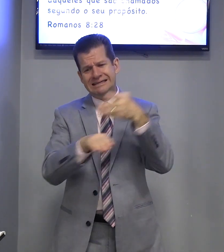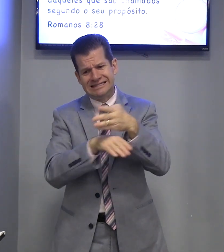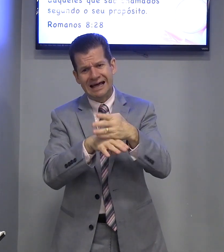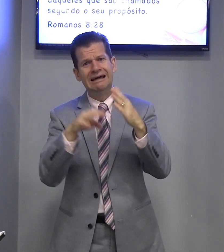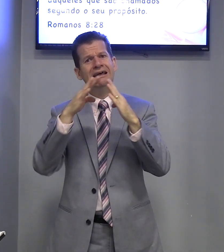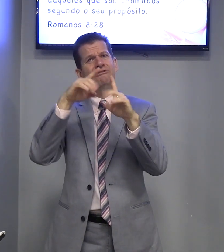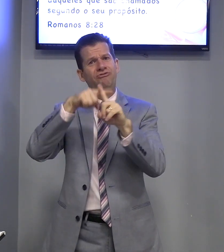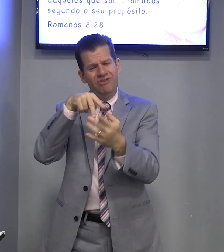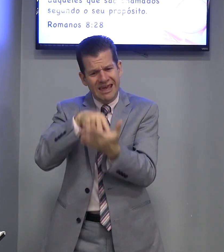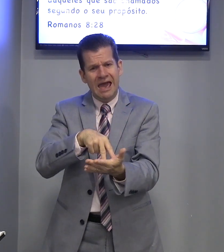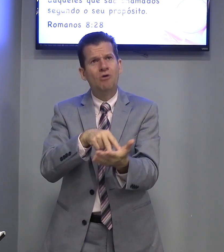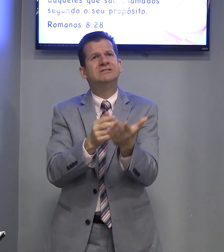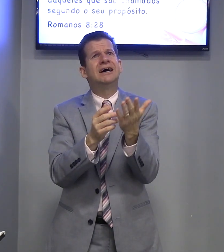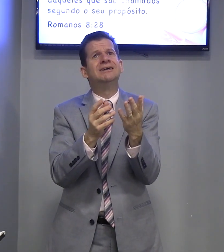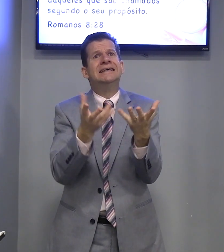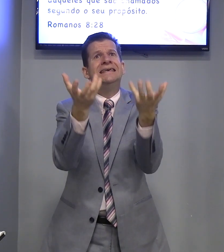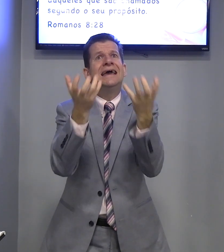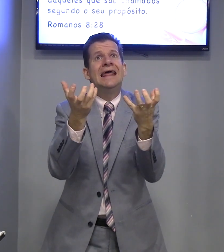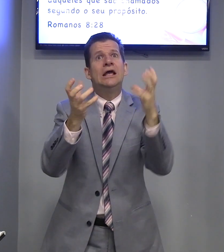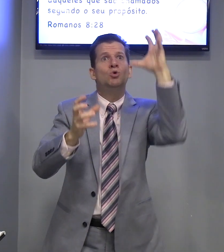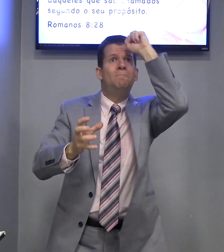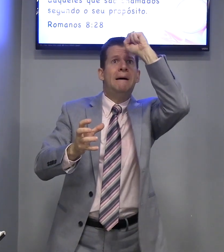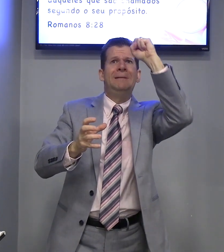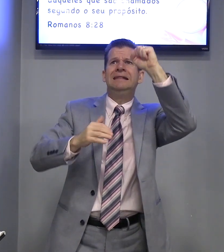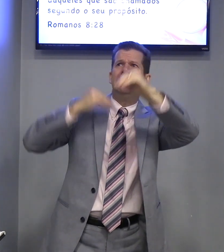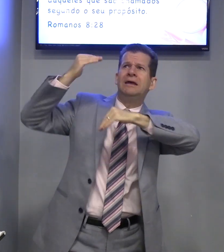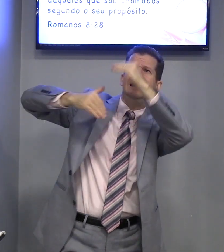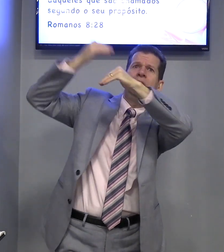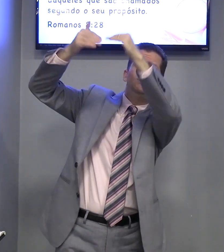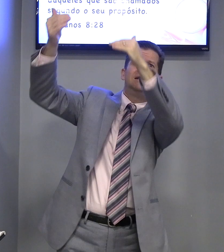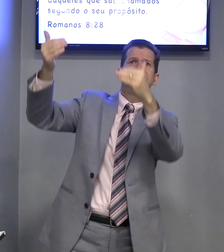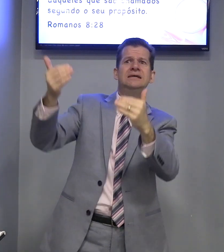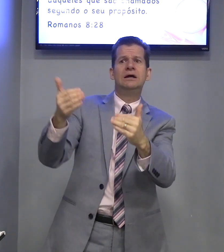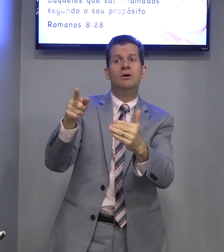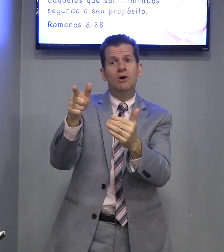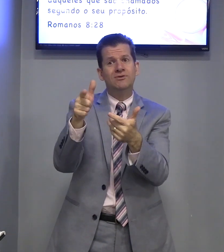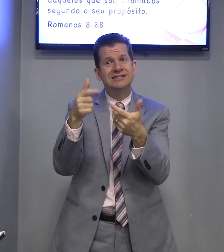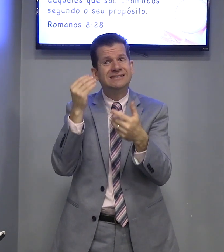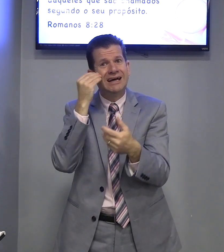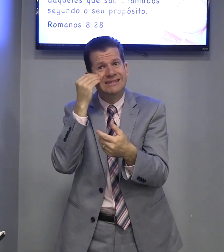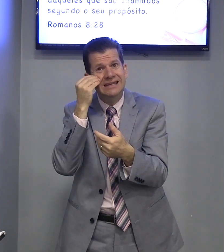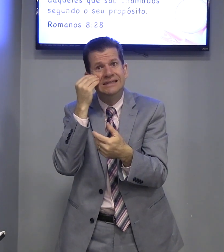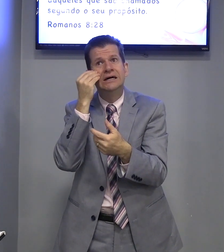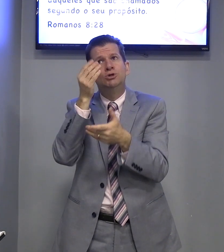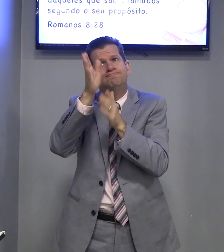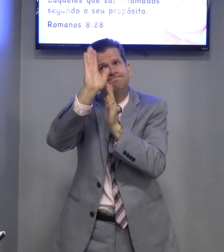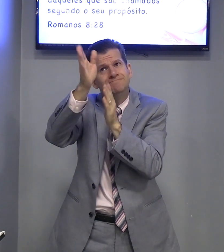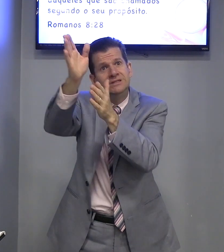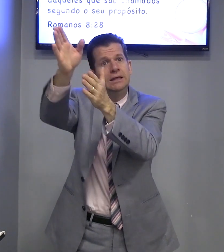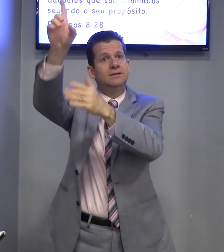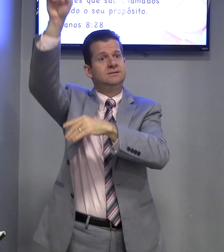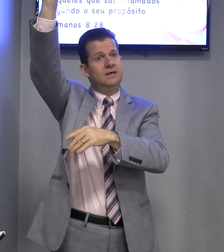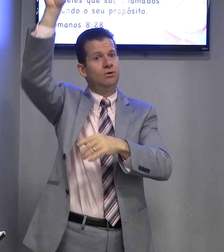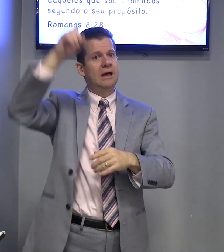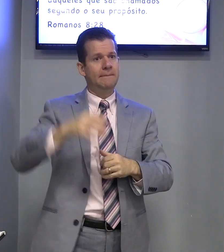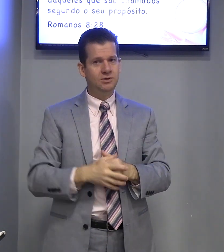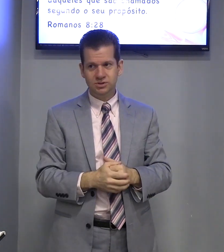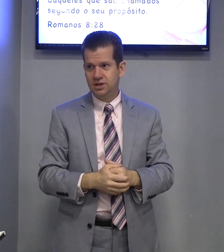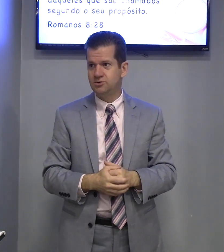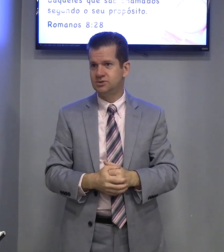Está fiel. Está querendo aprender. Querendo crescer. Você está tentando seguir o caminho de Deus.